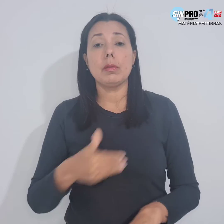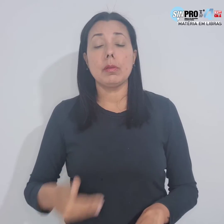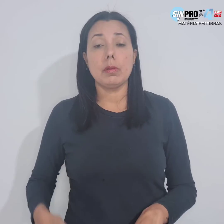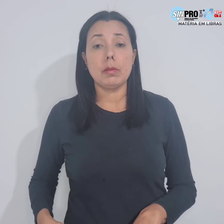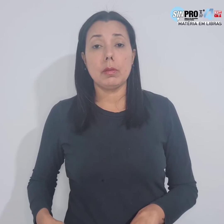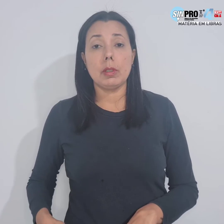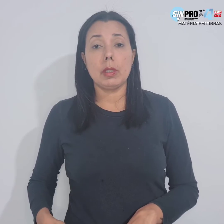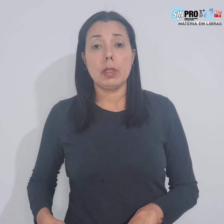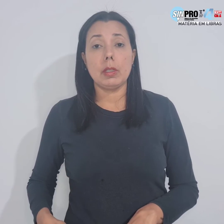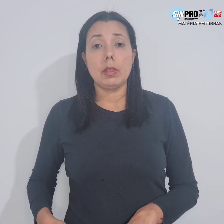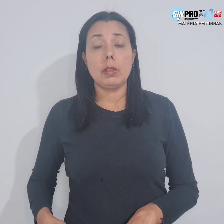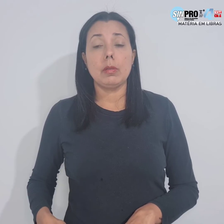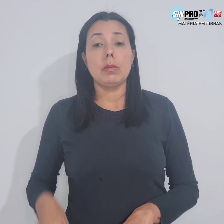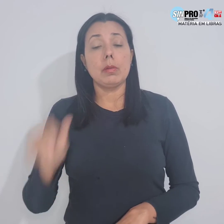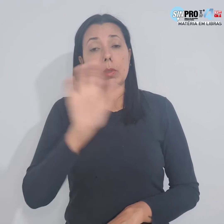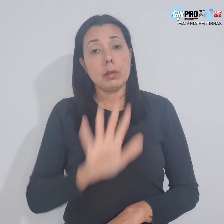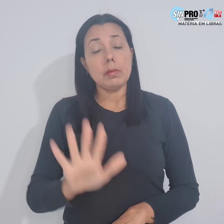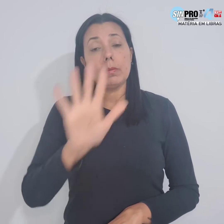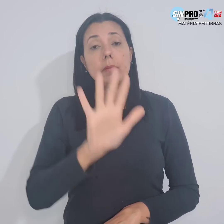governantes subnacionais.